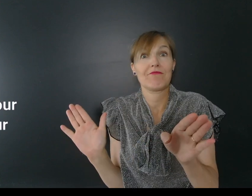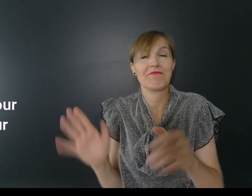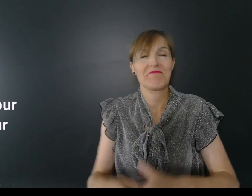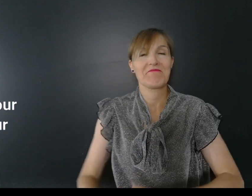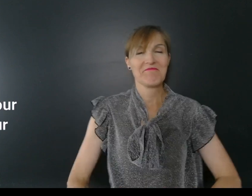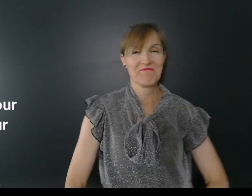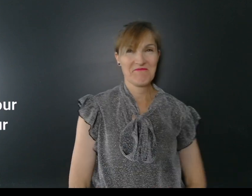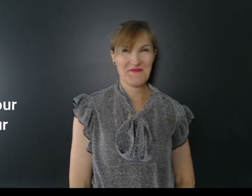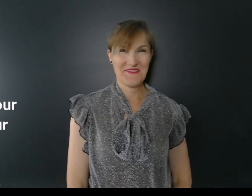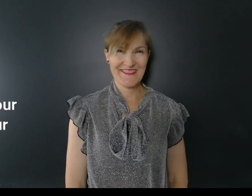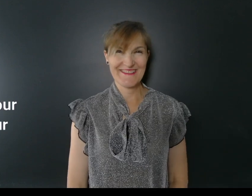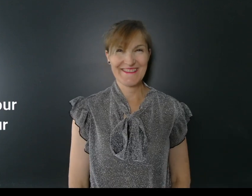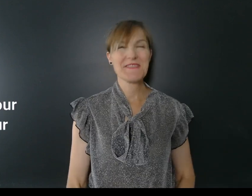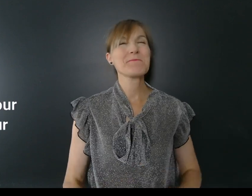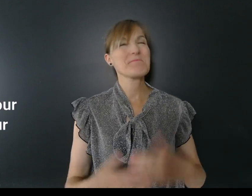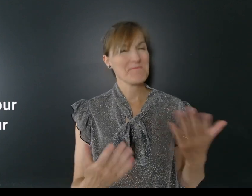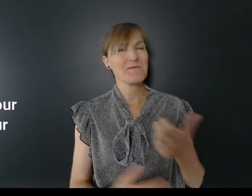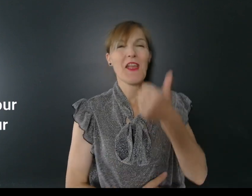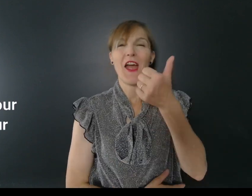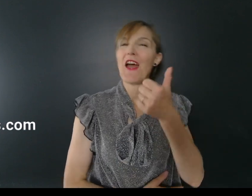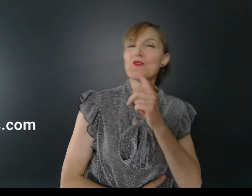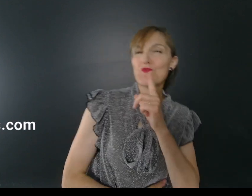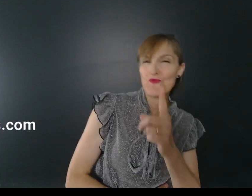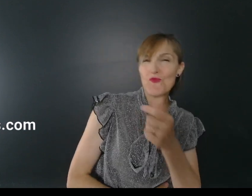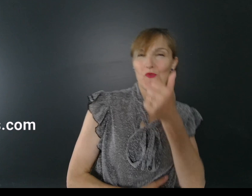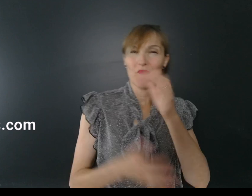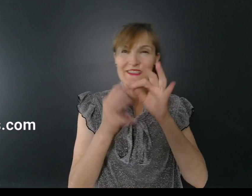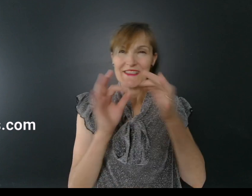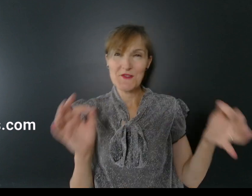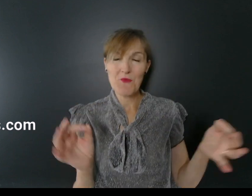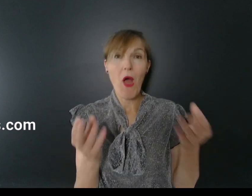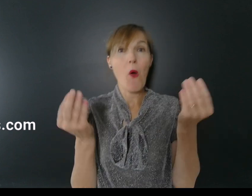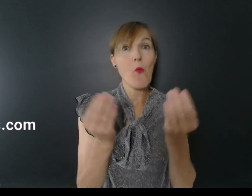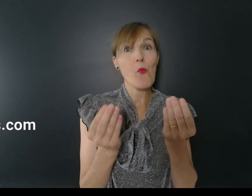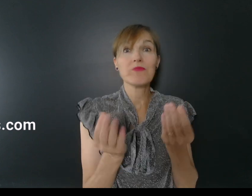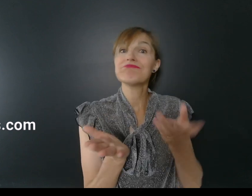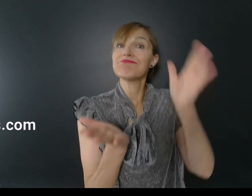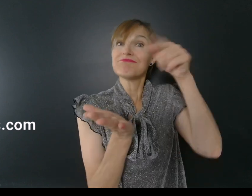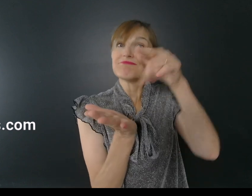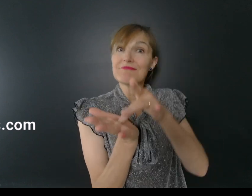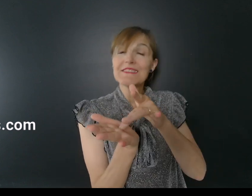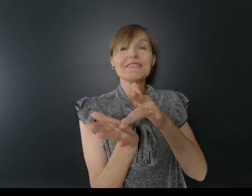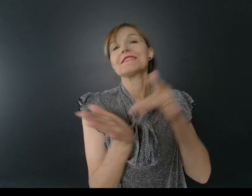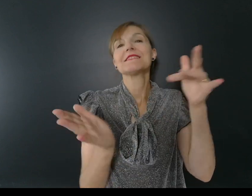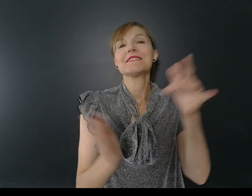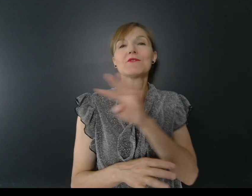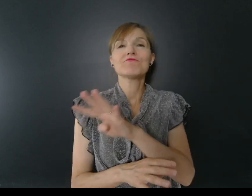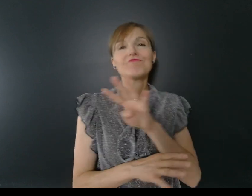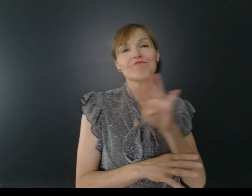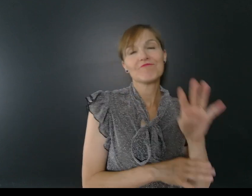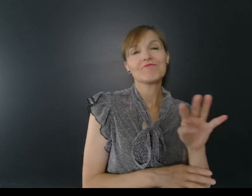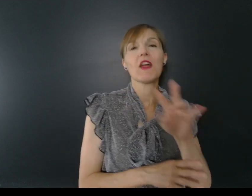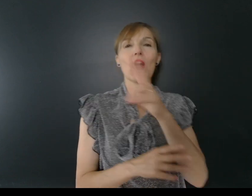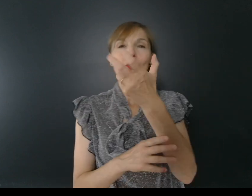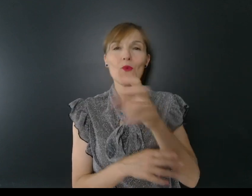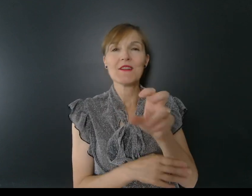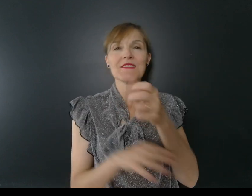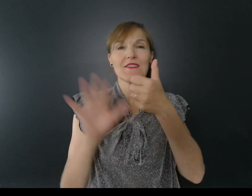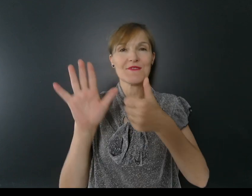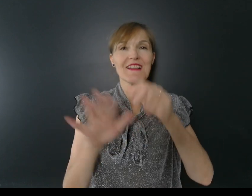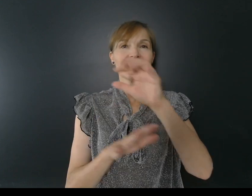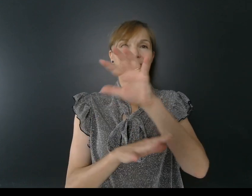» Retrouvez un jour une histoire sur www.365histoires.com Sous